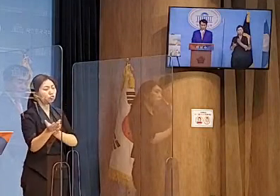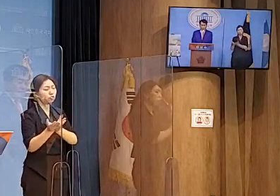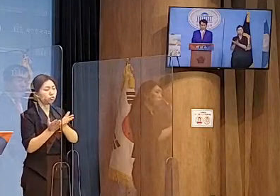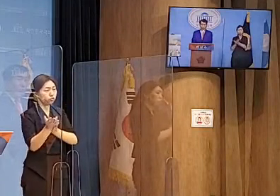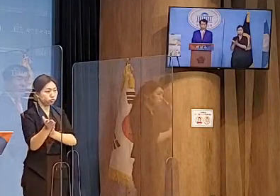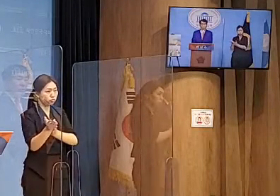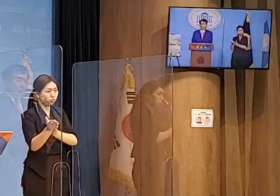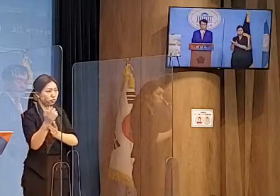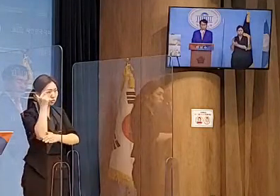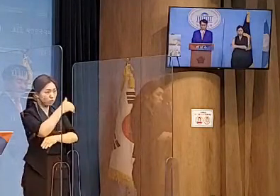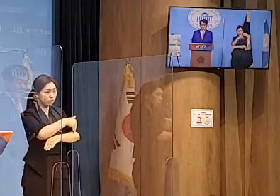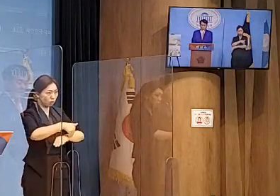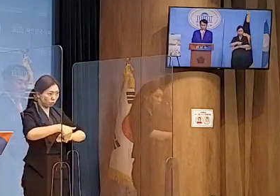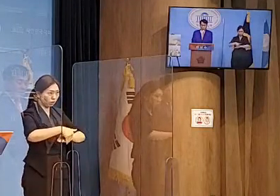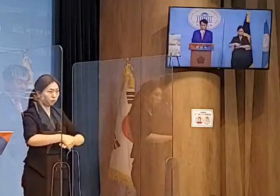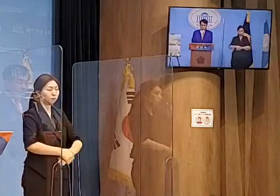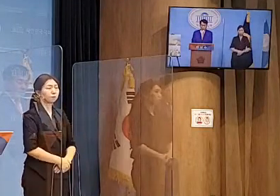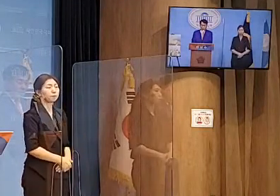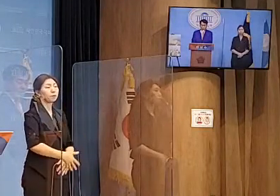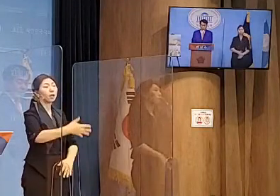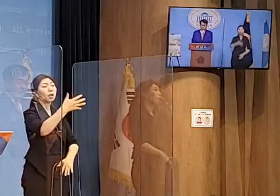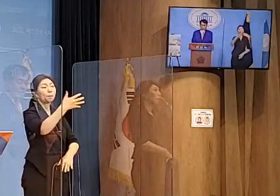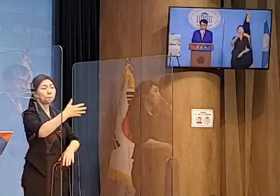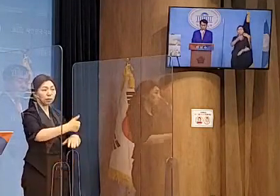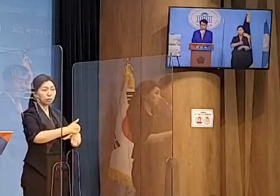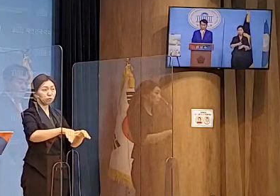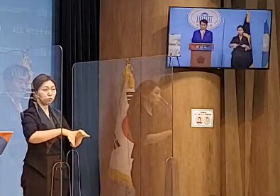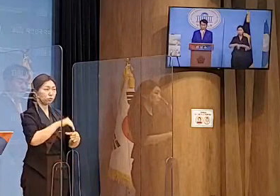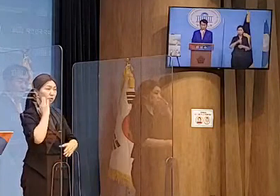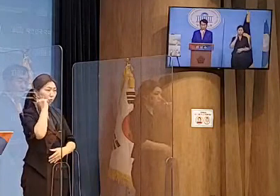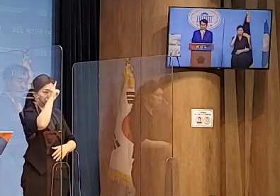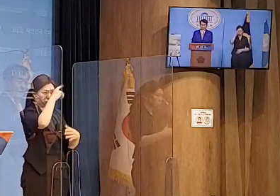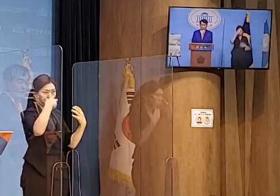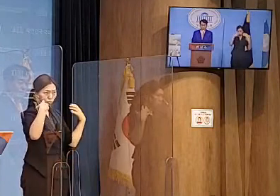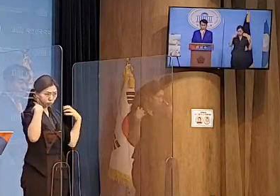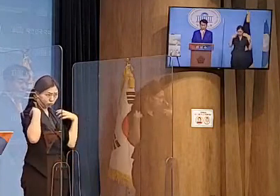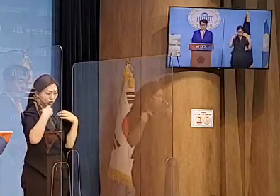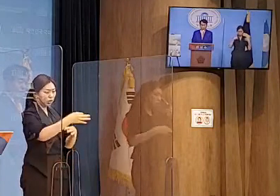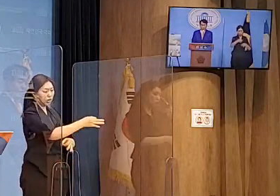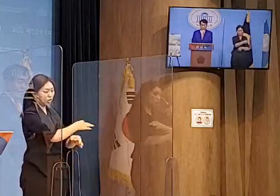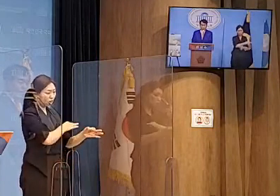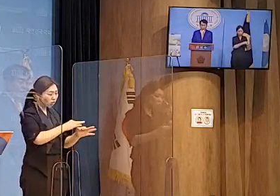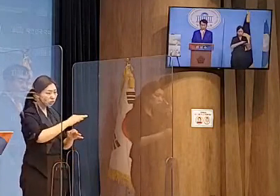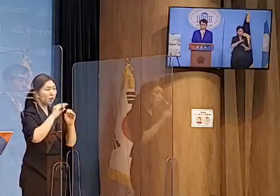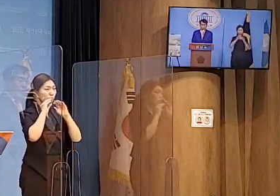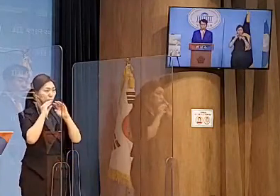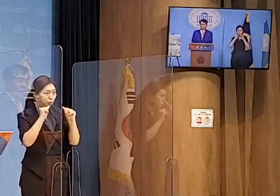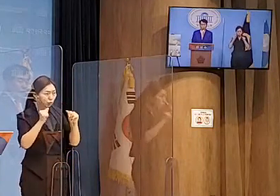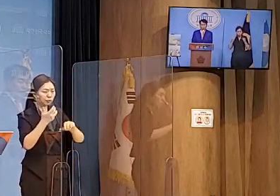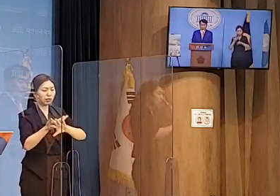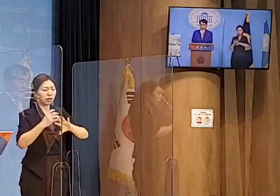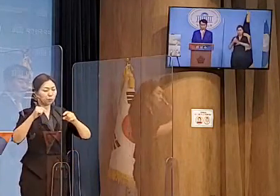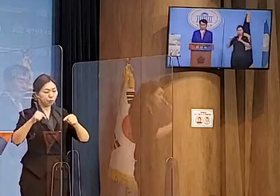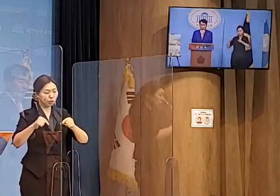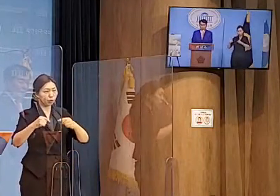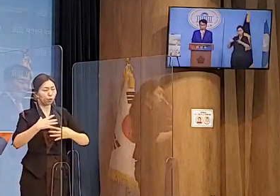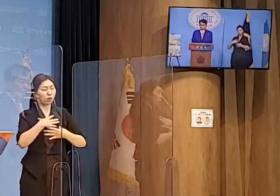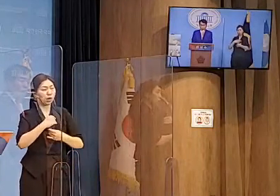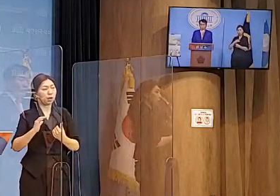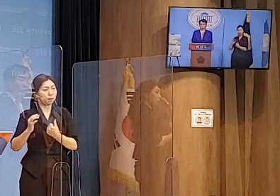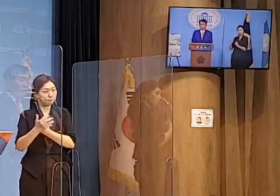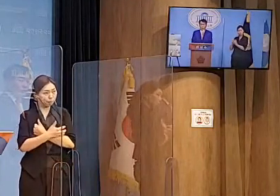마지막으로 문재인 정권의 경제, 부동산, 외교, 안보,